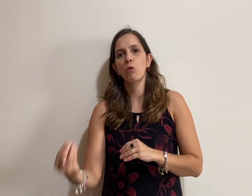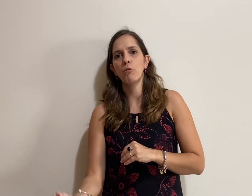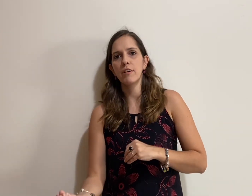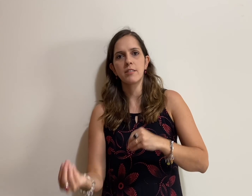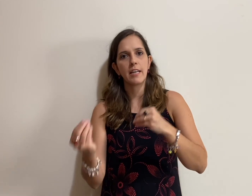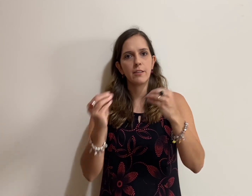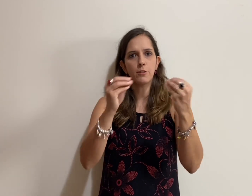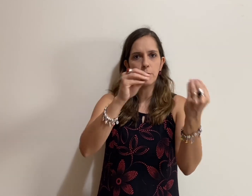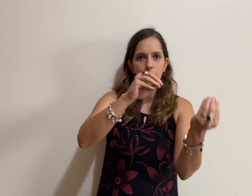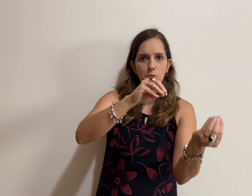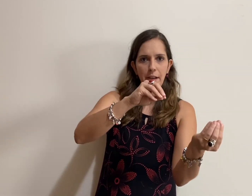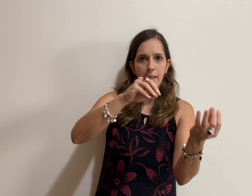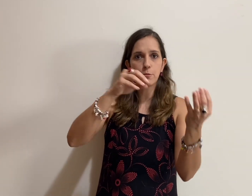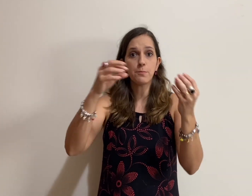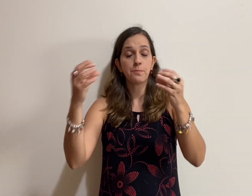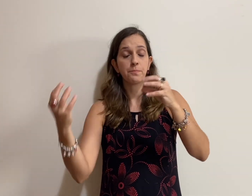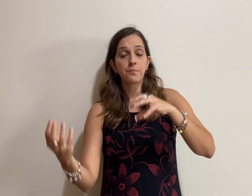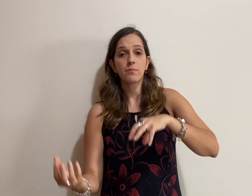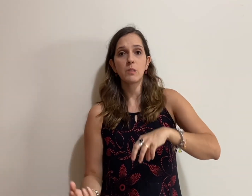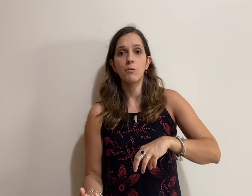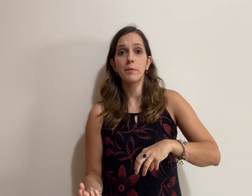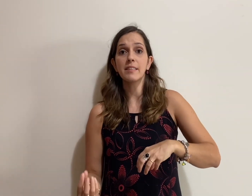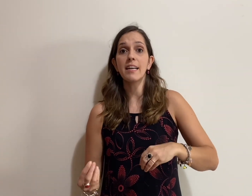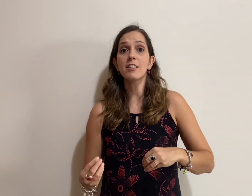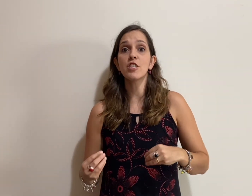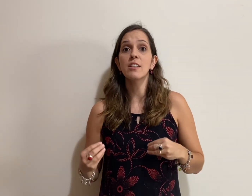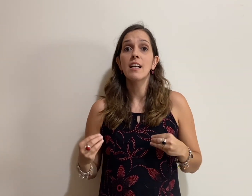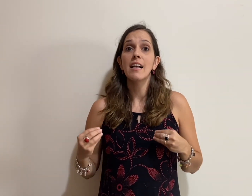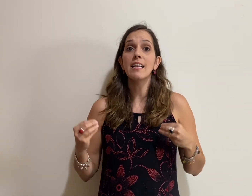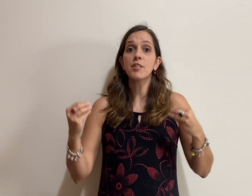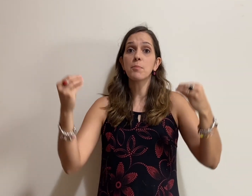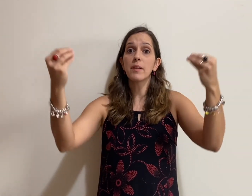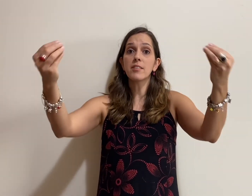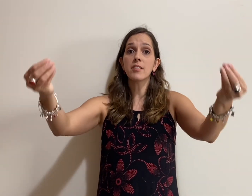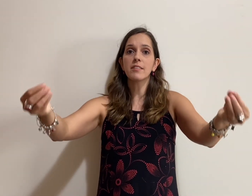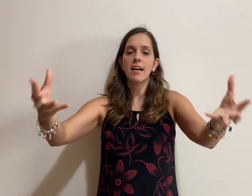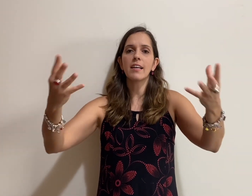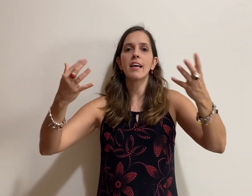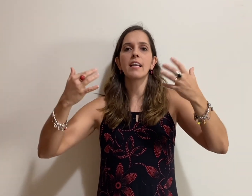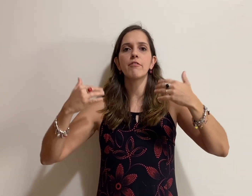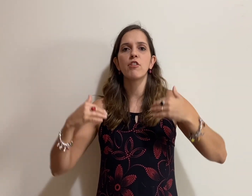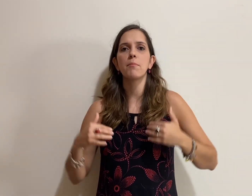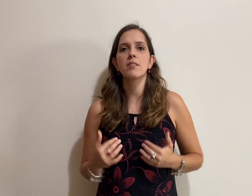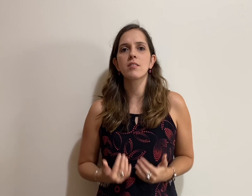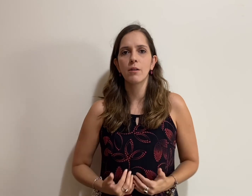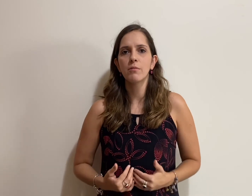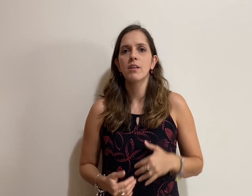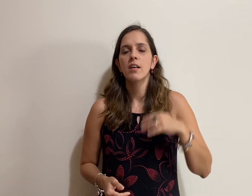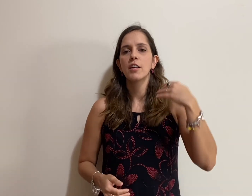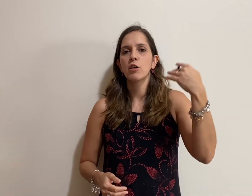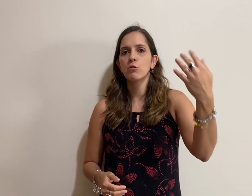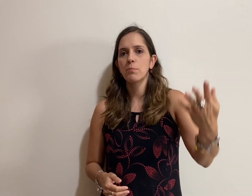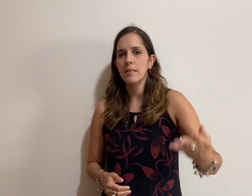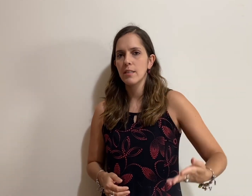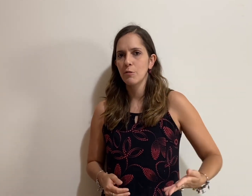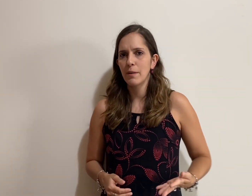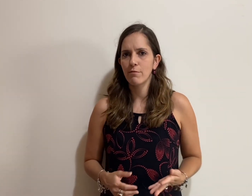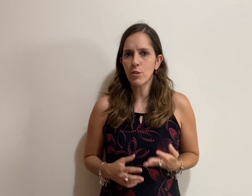fazendo, certo? Uma ideia de explicitar aquela informação que eu estou passando para você,